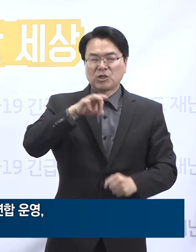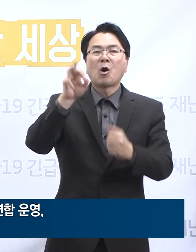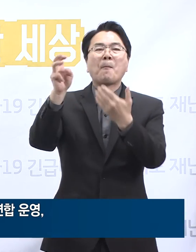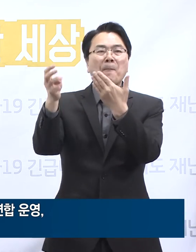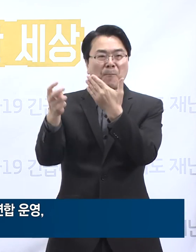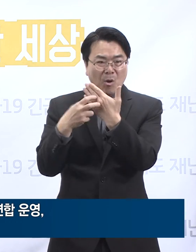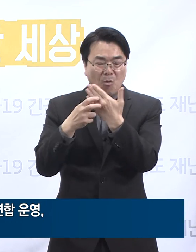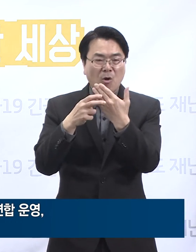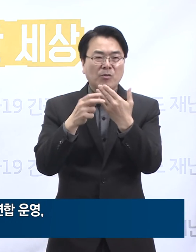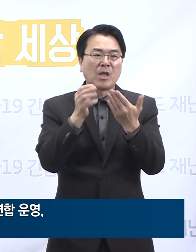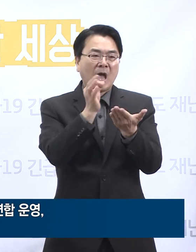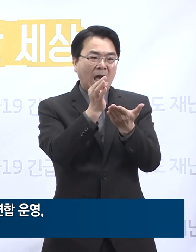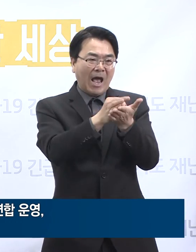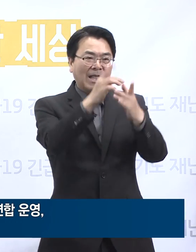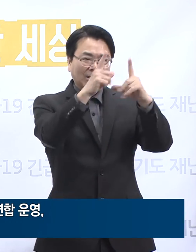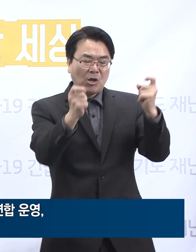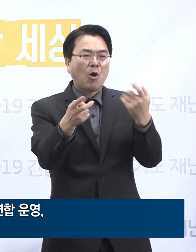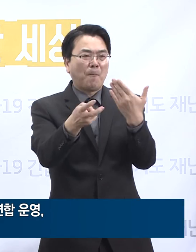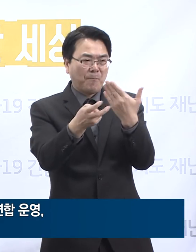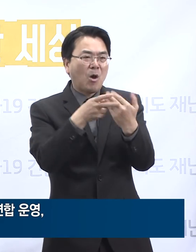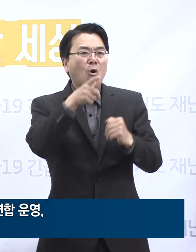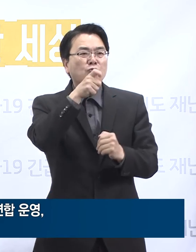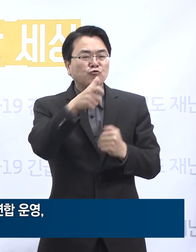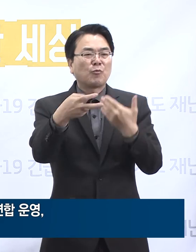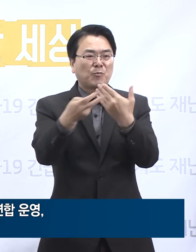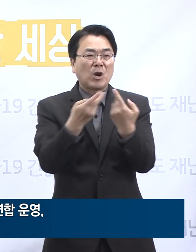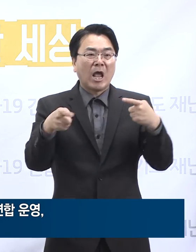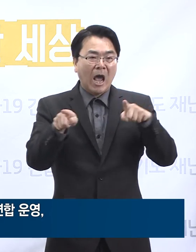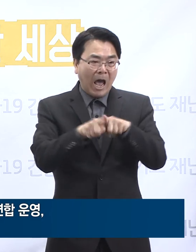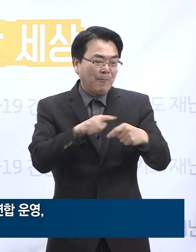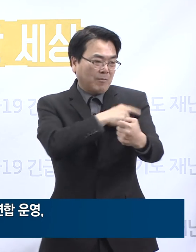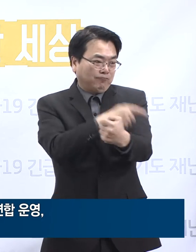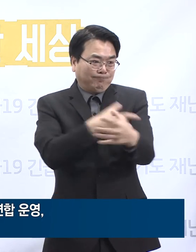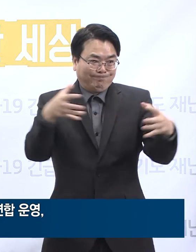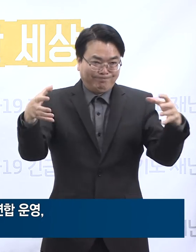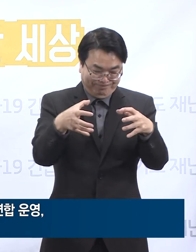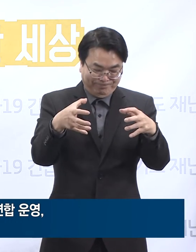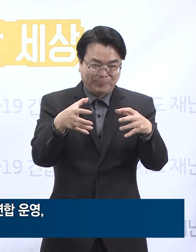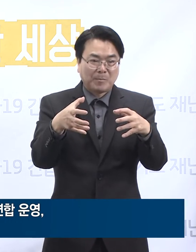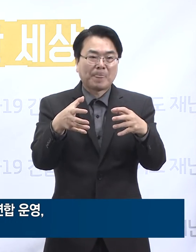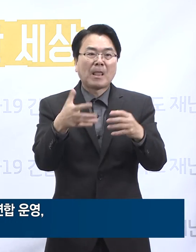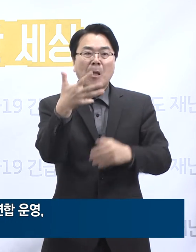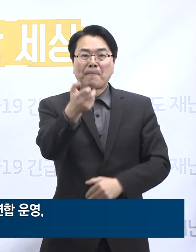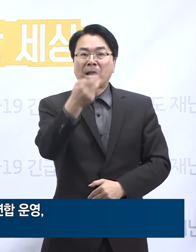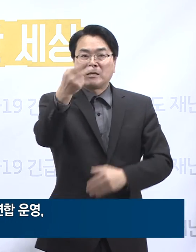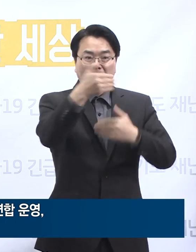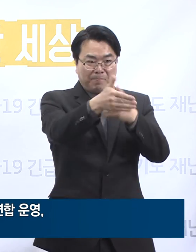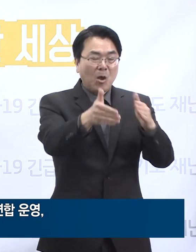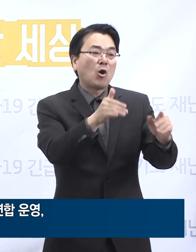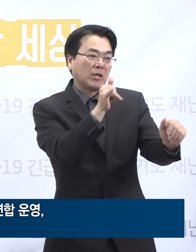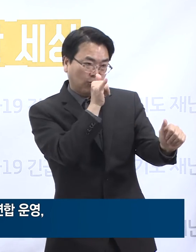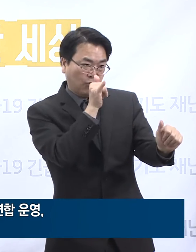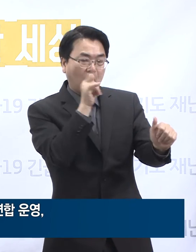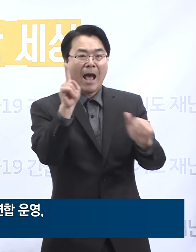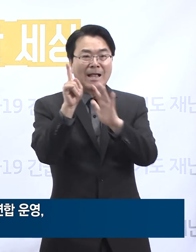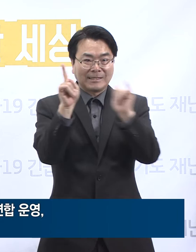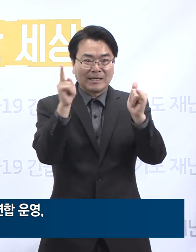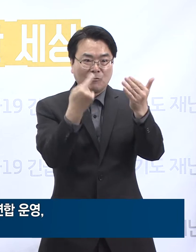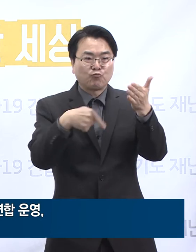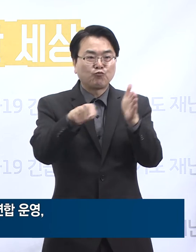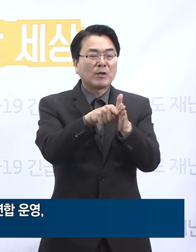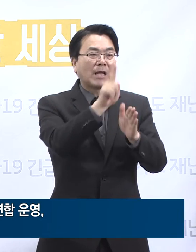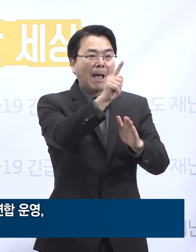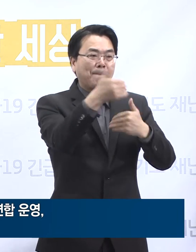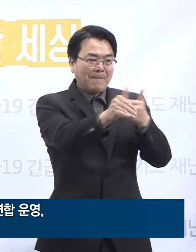안성병원, 수원병원 연합하여 운영하며 수용규모는 82실로 1인 1실 기준으로 사용하게 됩니다.